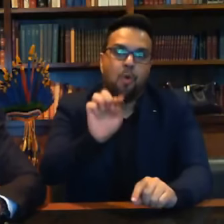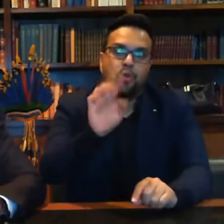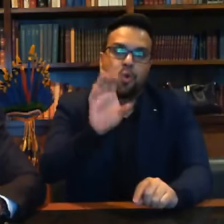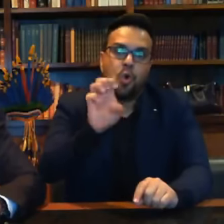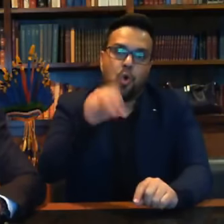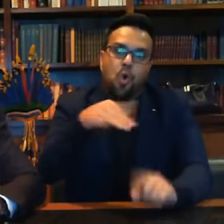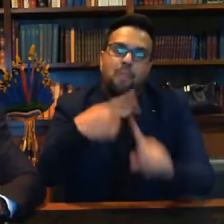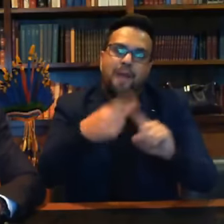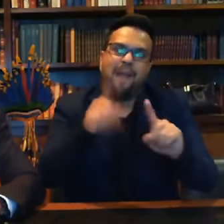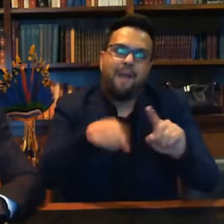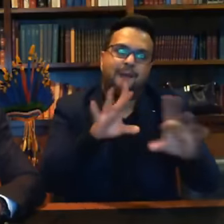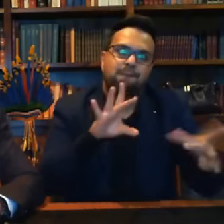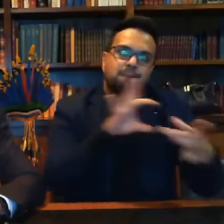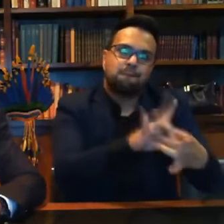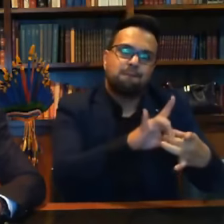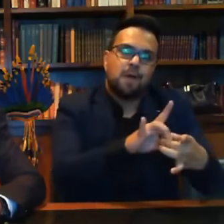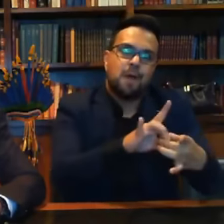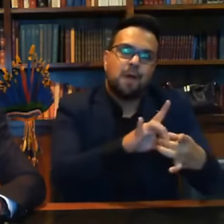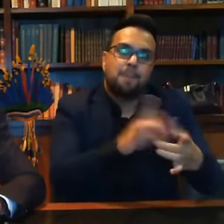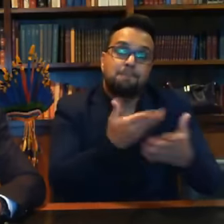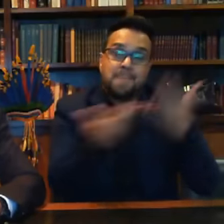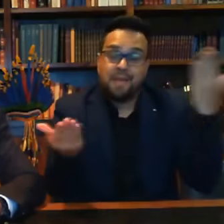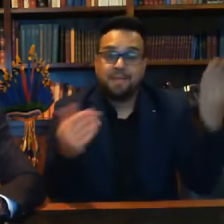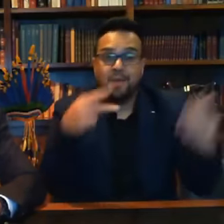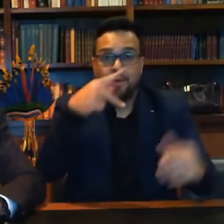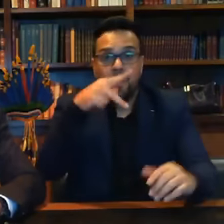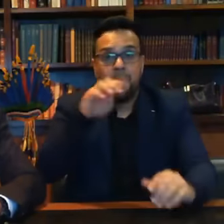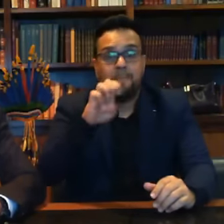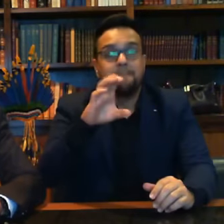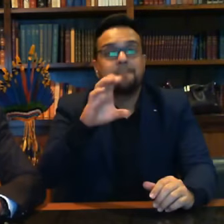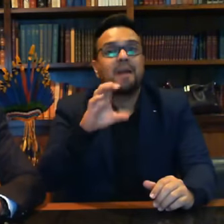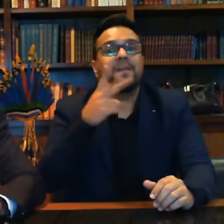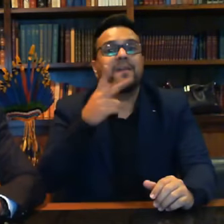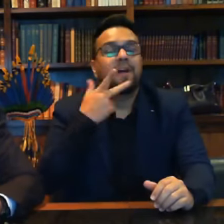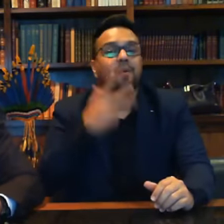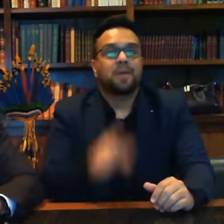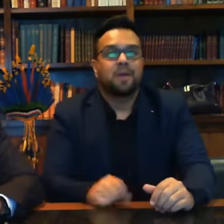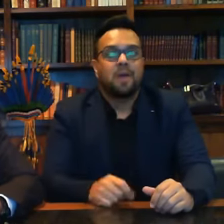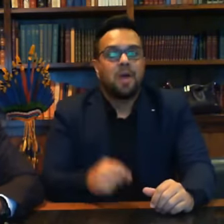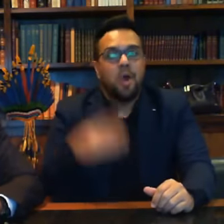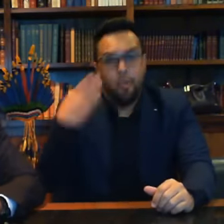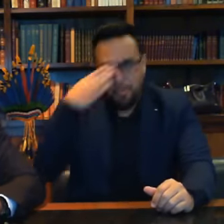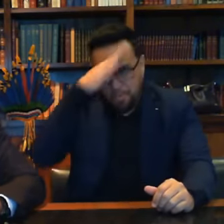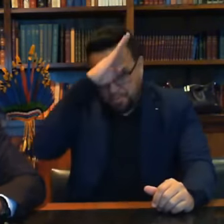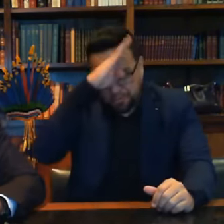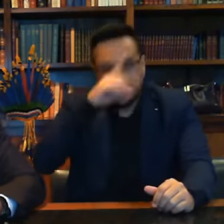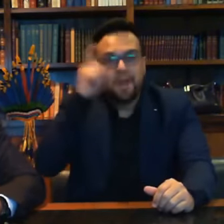né? após derrota da PEC Bolsonaro ataca a TSE e mente sobre pra cá.